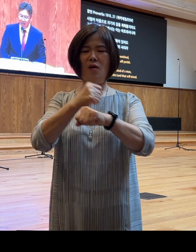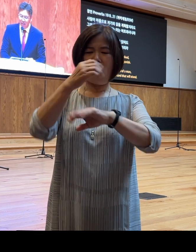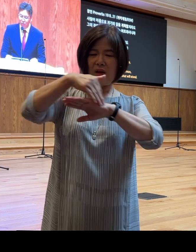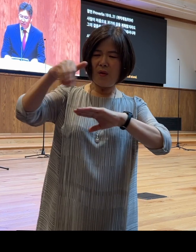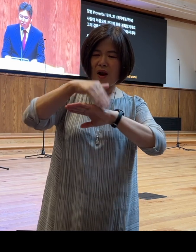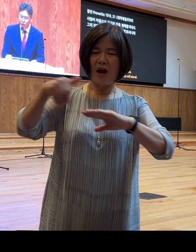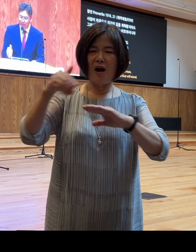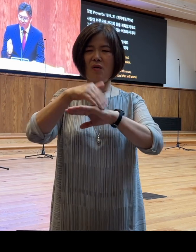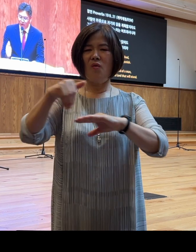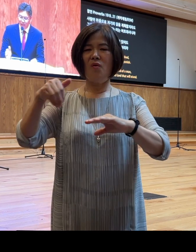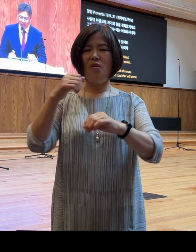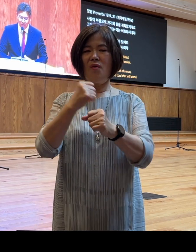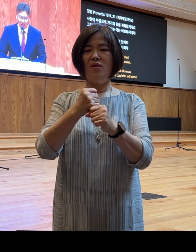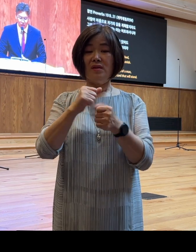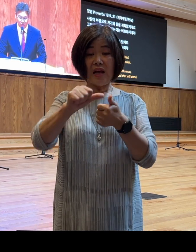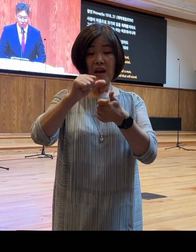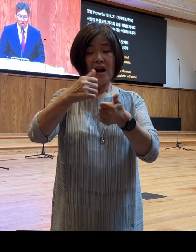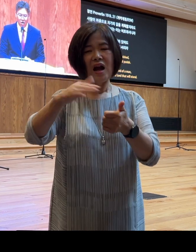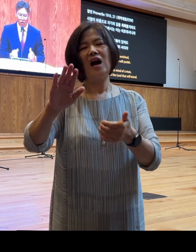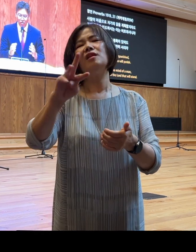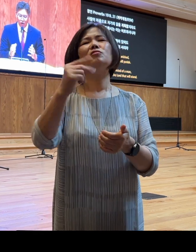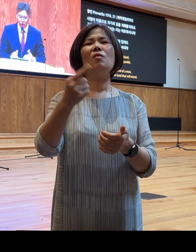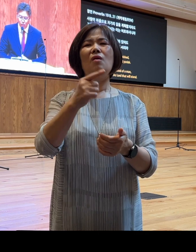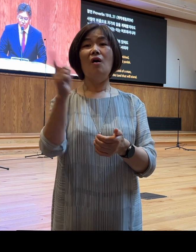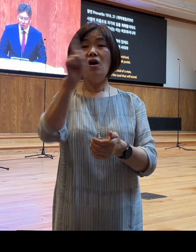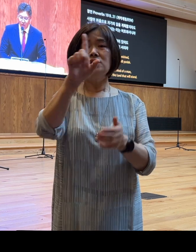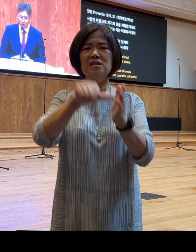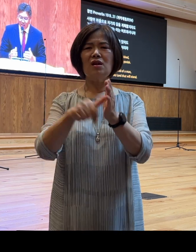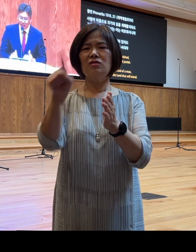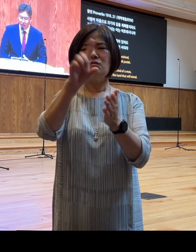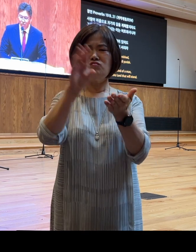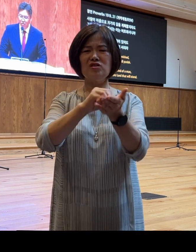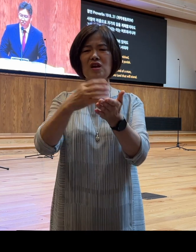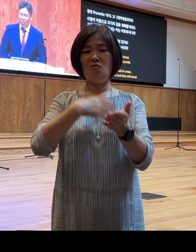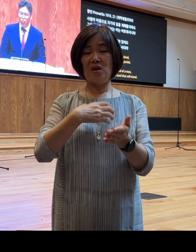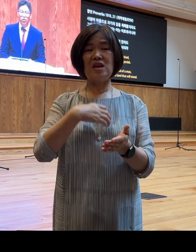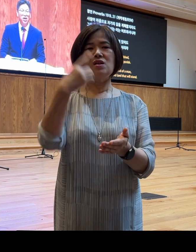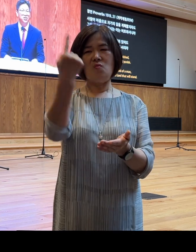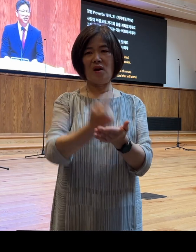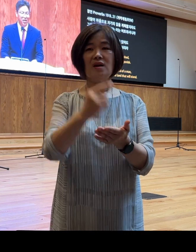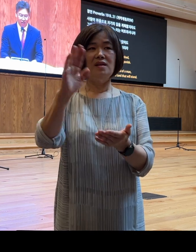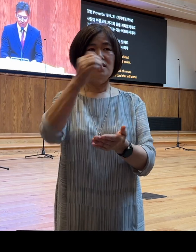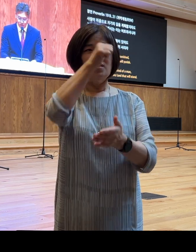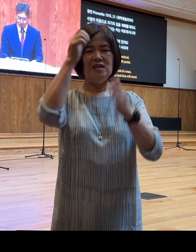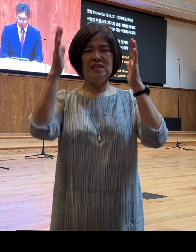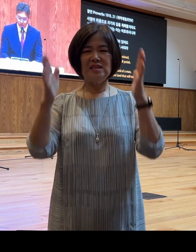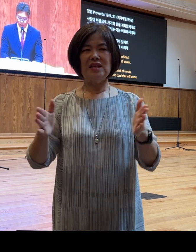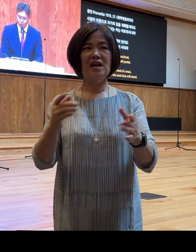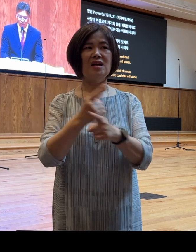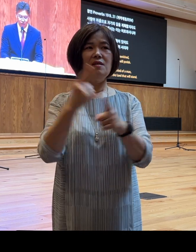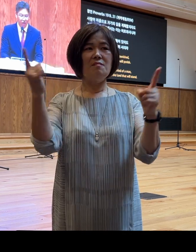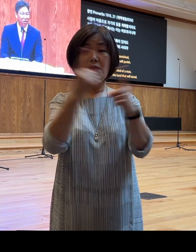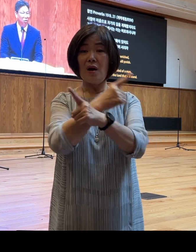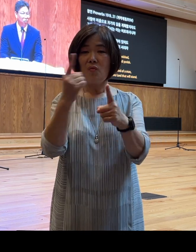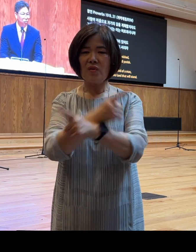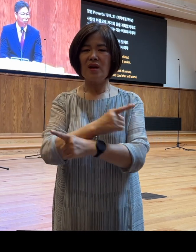위해 지도를 만들어 따라간다 하더라도 언제 어떤 문제와 위기가 닥쳐서 우리의 인생의 지형을 바꿀지 어느 누구도